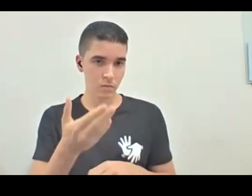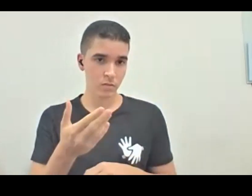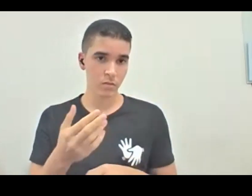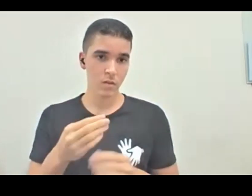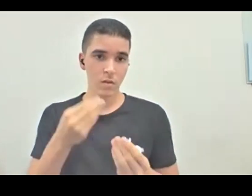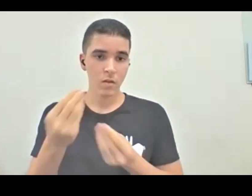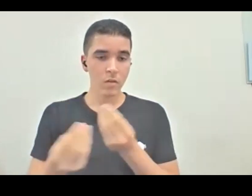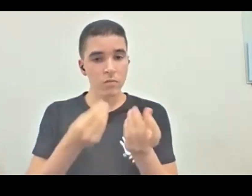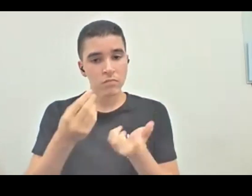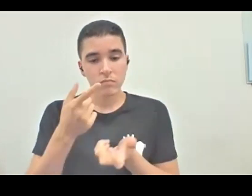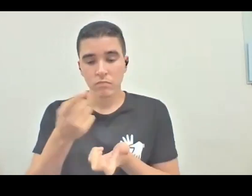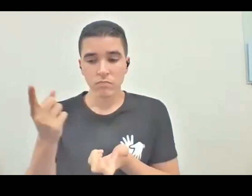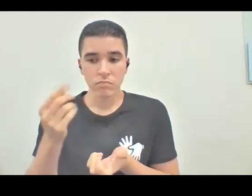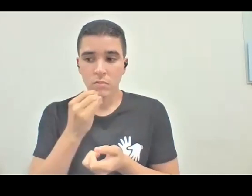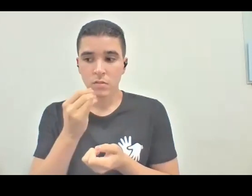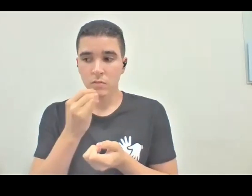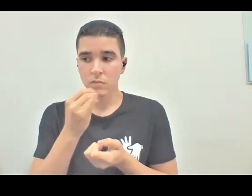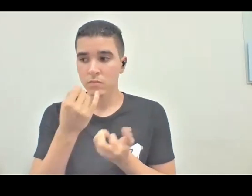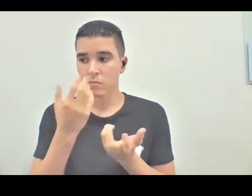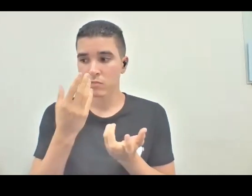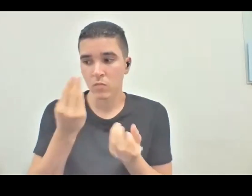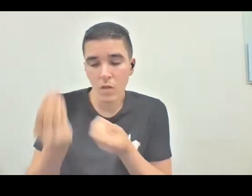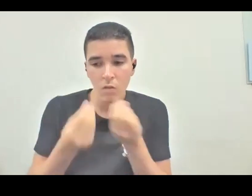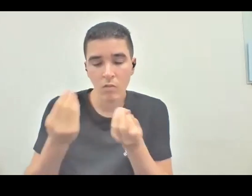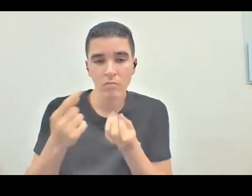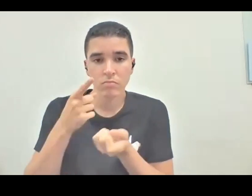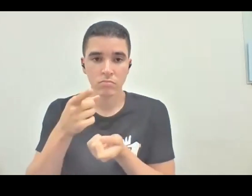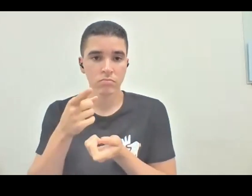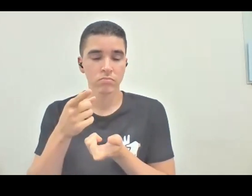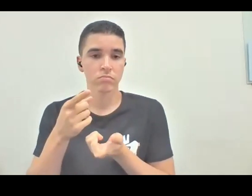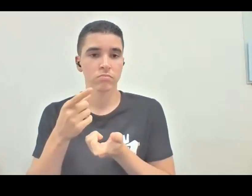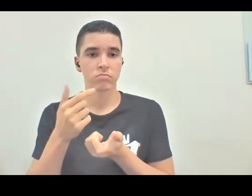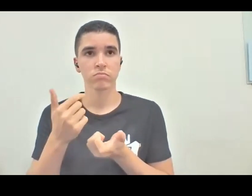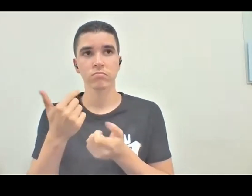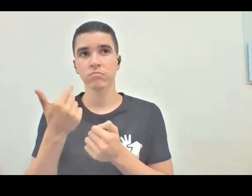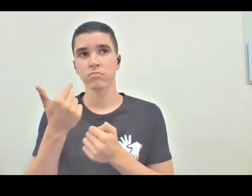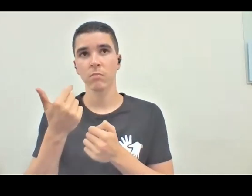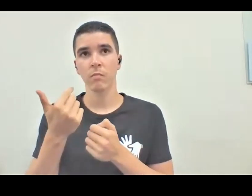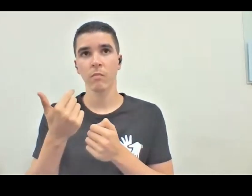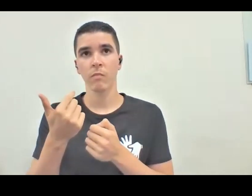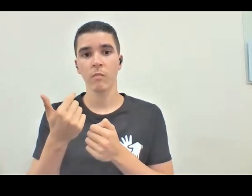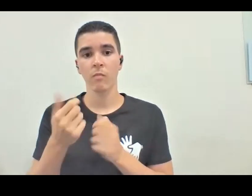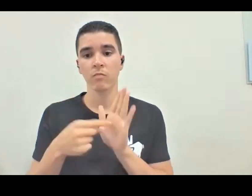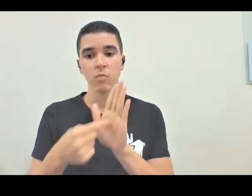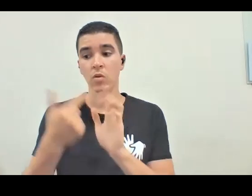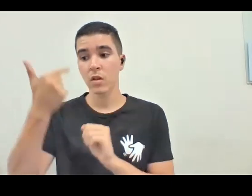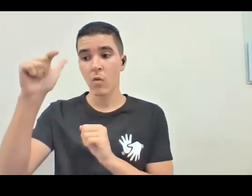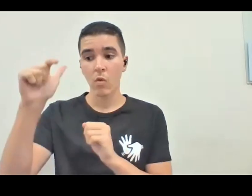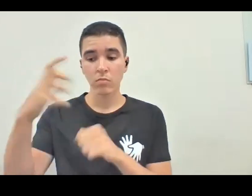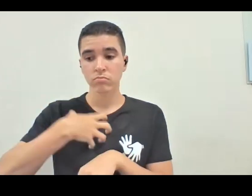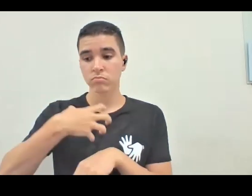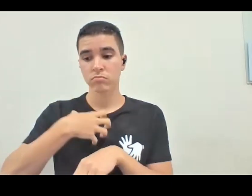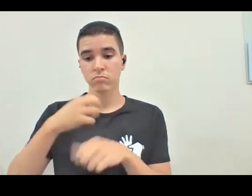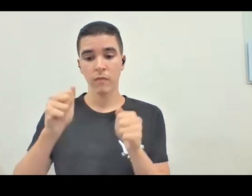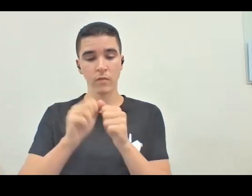de como isso pode capilarizar para essas outras formas de fazer acessibilidade que permeia absolutamente tudo, da